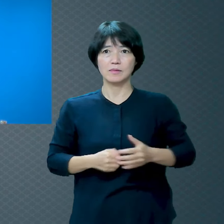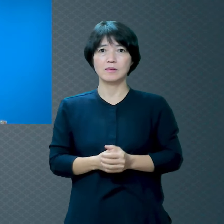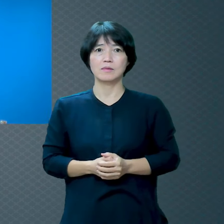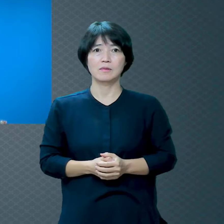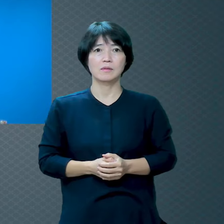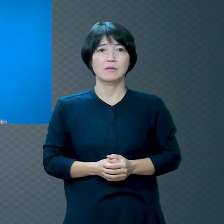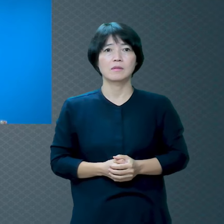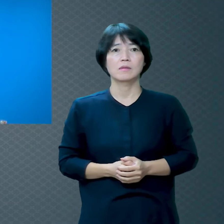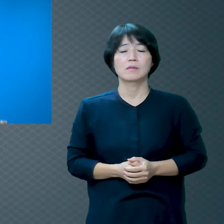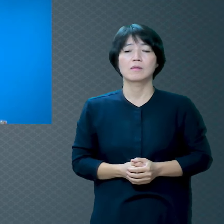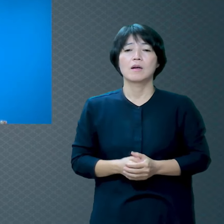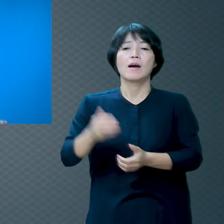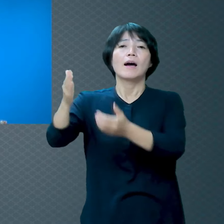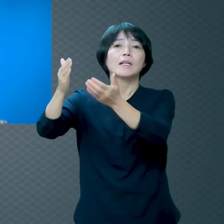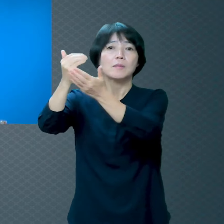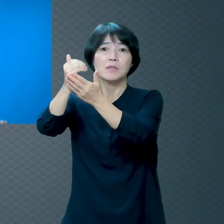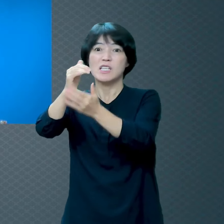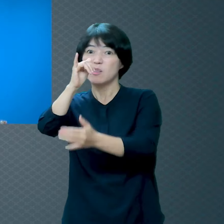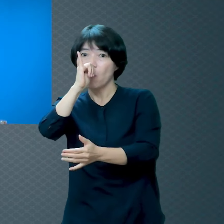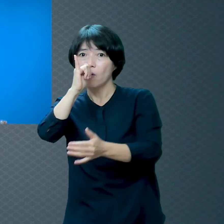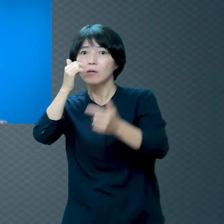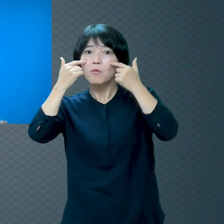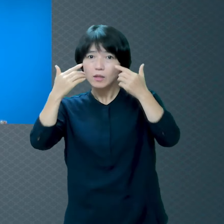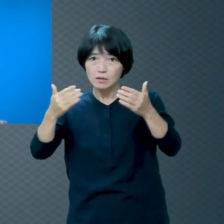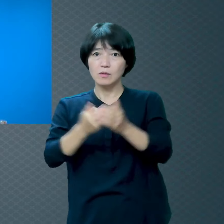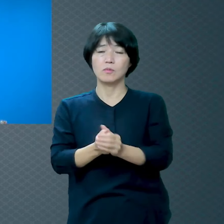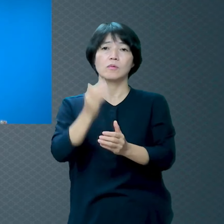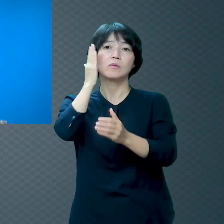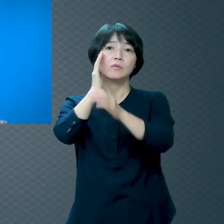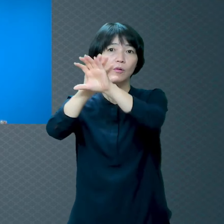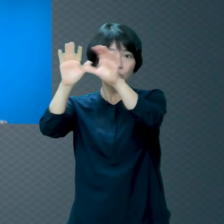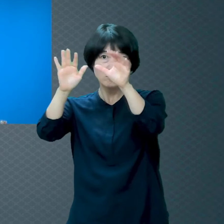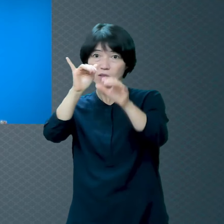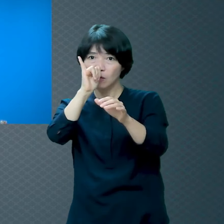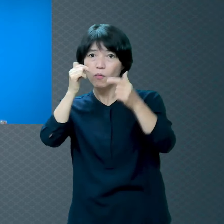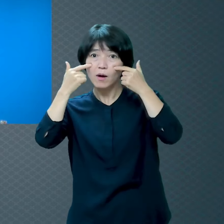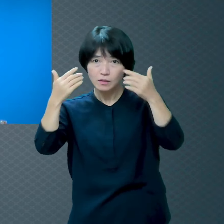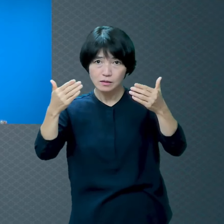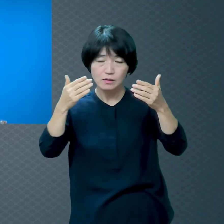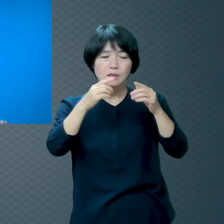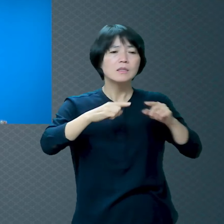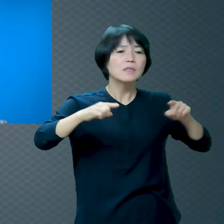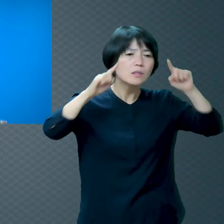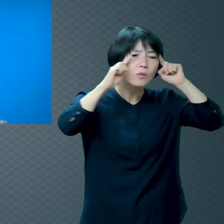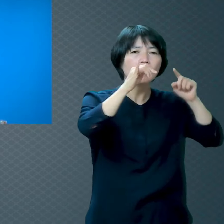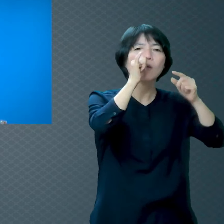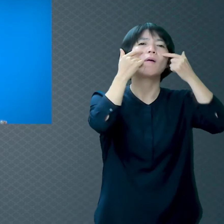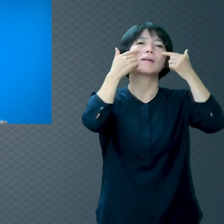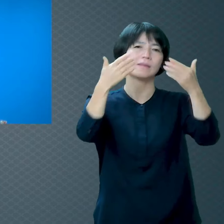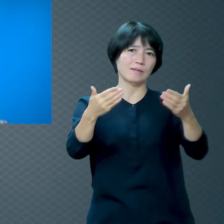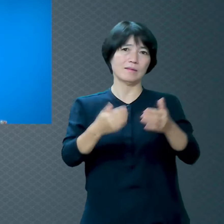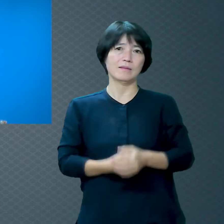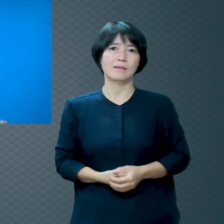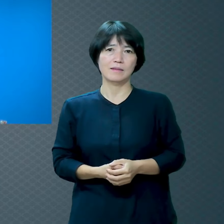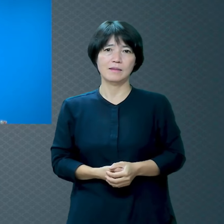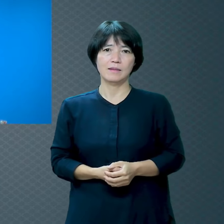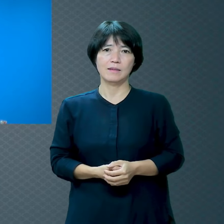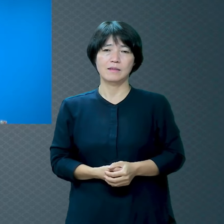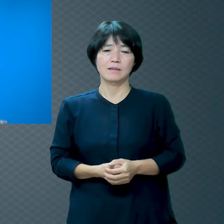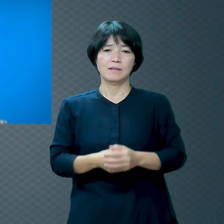틀림없습니다 천국 지옥 있는 거 틀림없습니다 그리고 내가 지금 죄 가운데 살아오면서